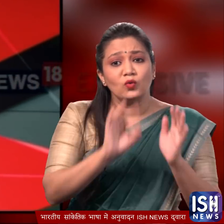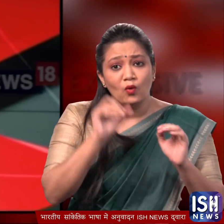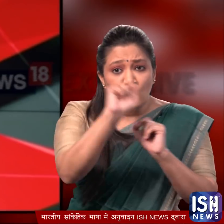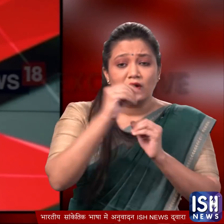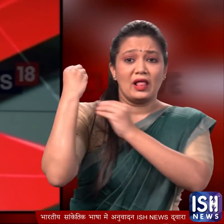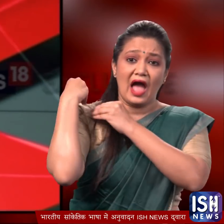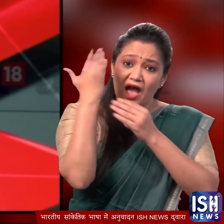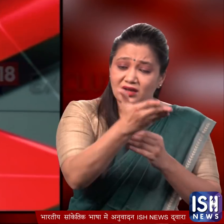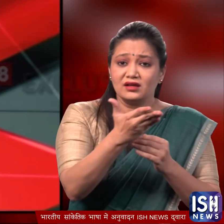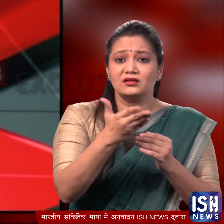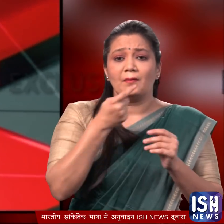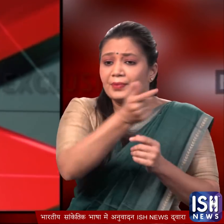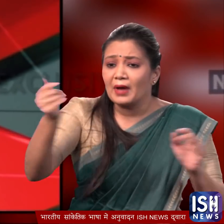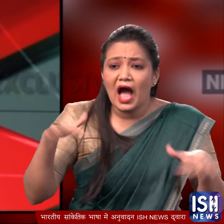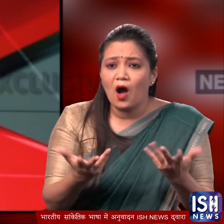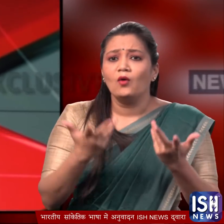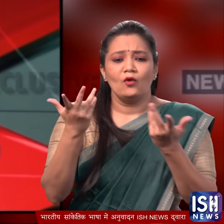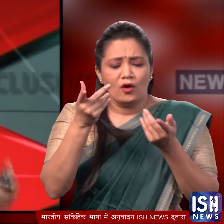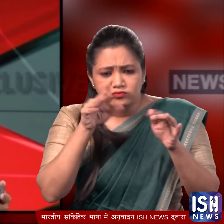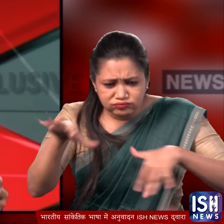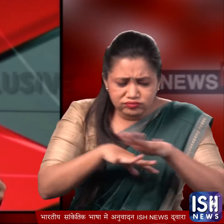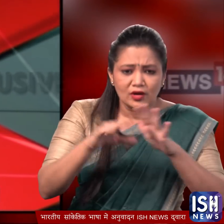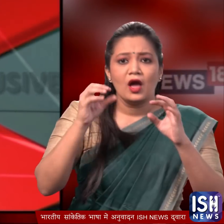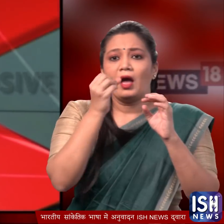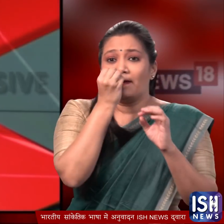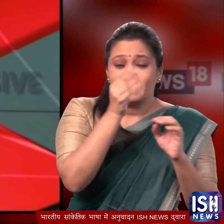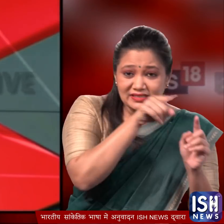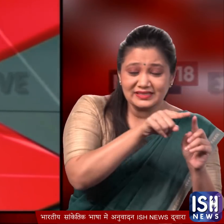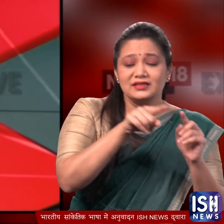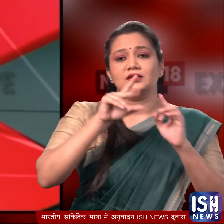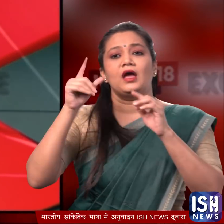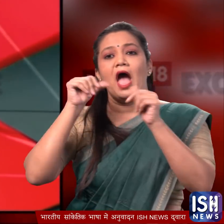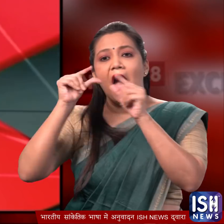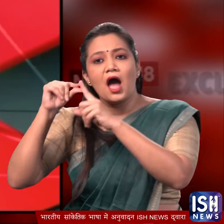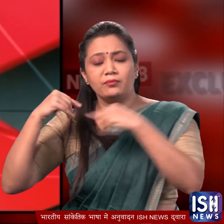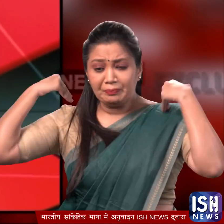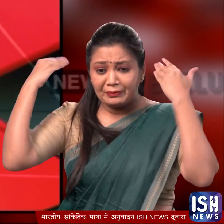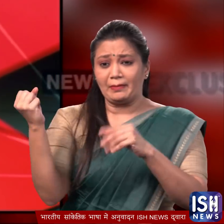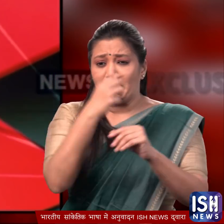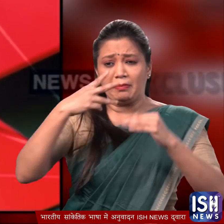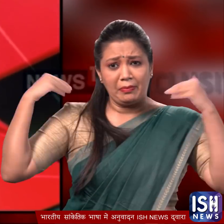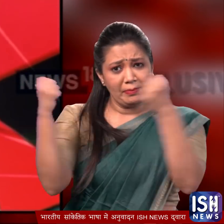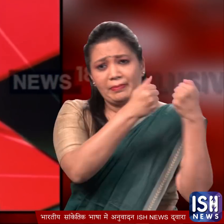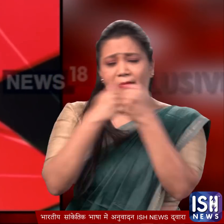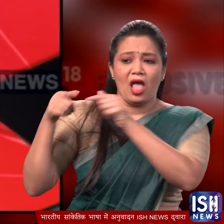उत्री दिल्ली नगर निगम पर इसका इंतजाम कहां से होगा इसके लिए बीजेपी और आमादमी पार्टी के बीच महीनों से खिंचतान चल रही है